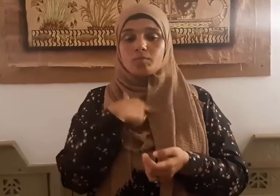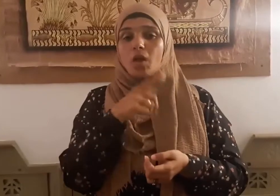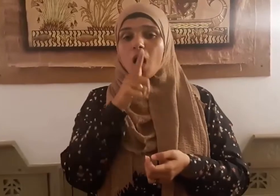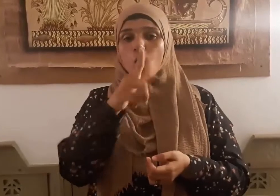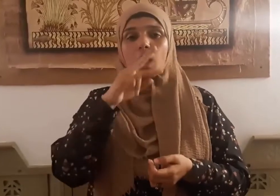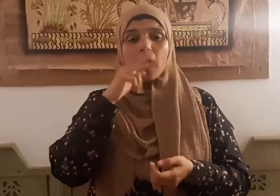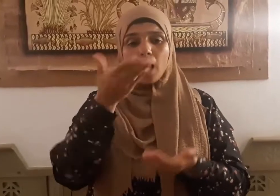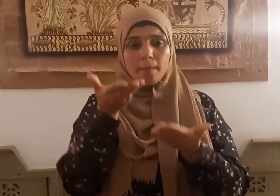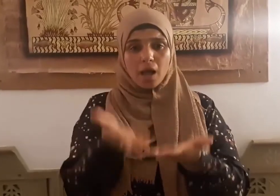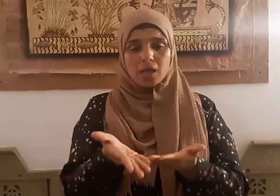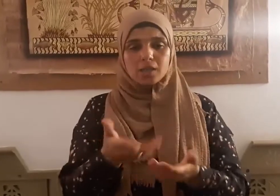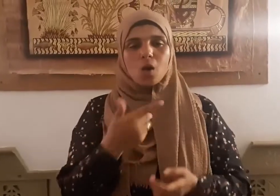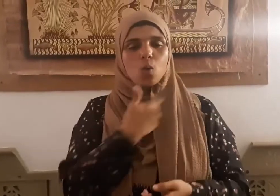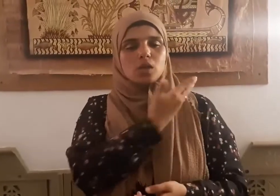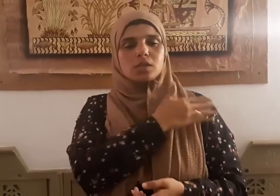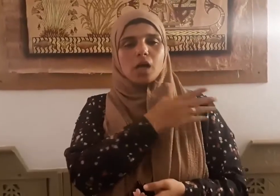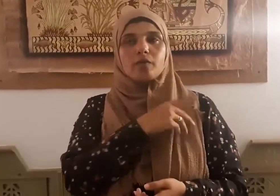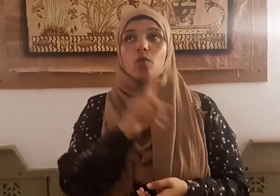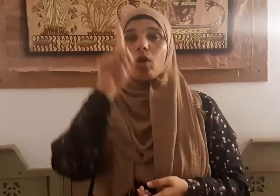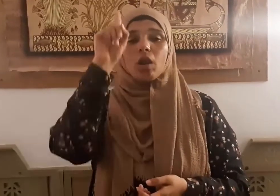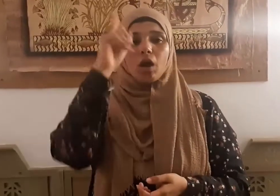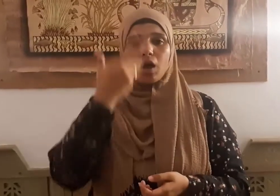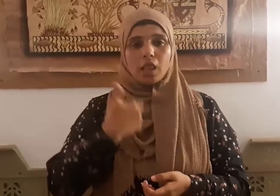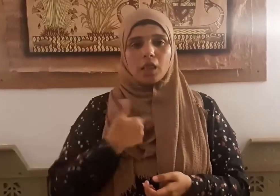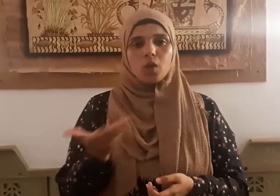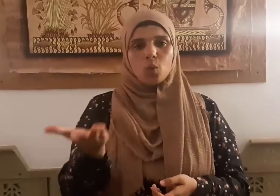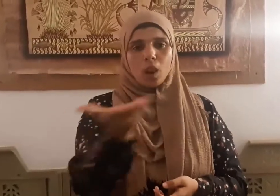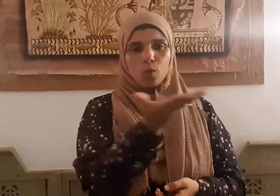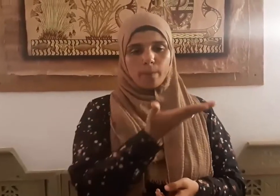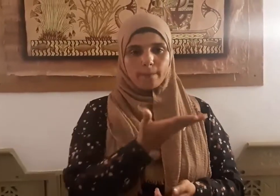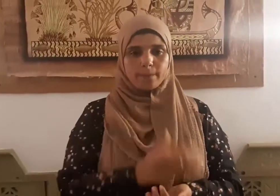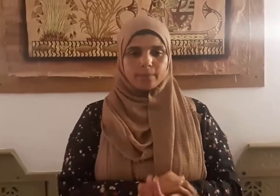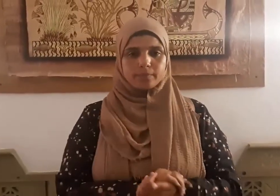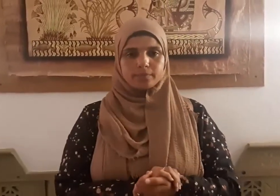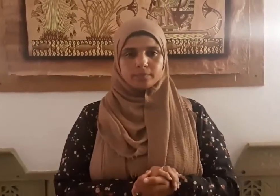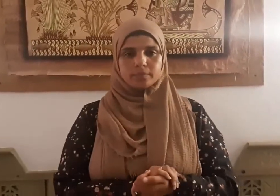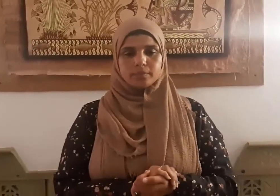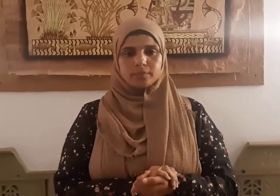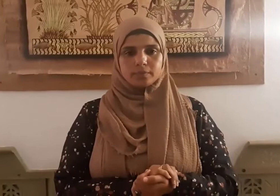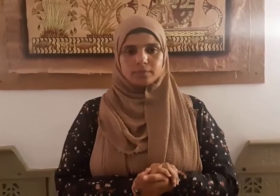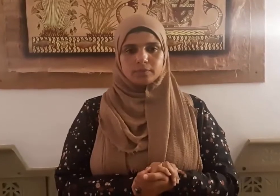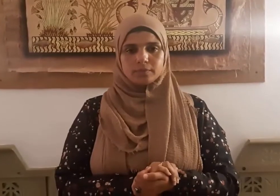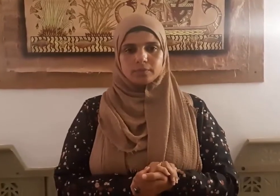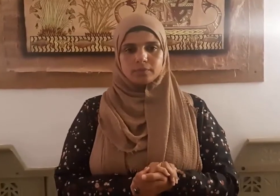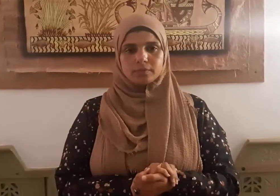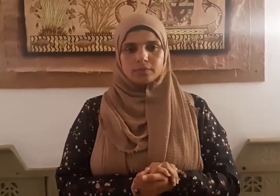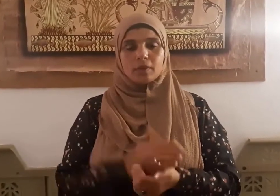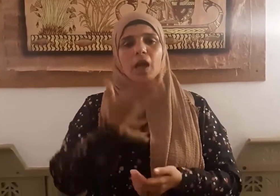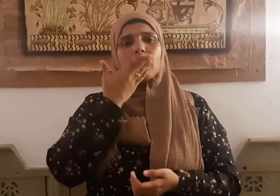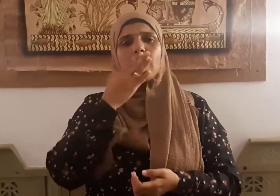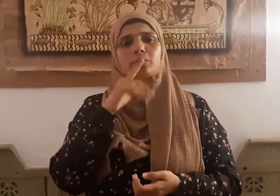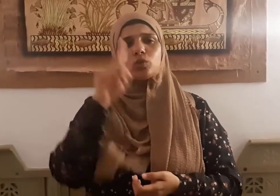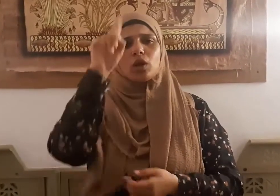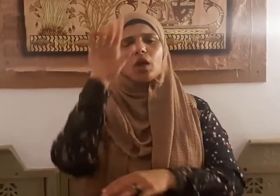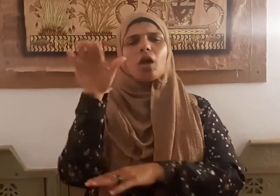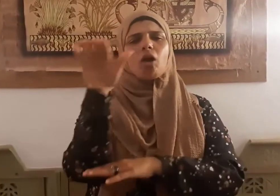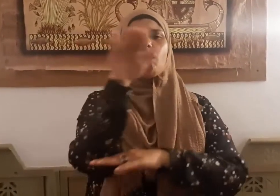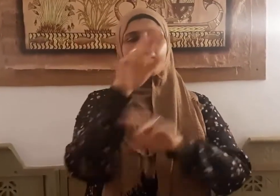قولي هذا وأستغفر الله لي ولكم الحمد لله رب